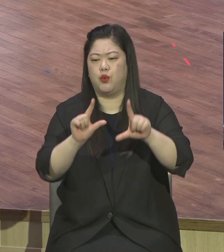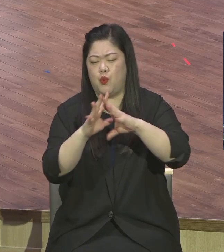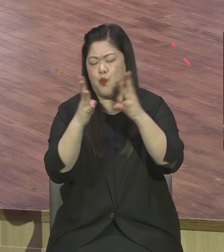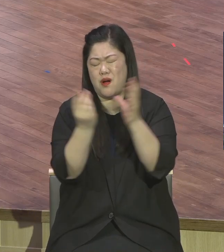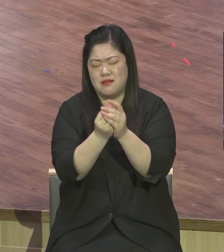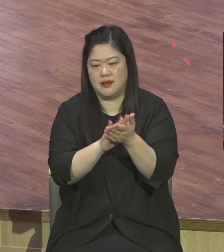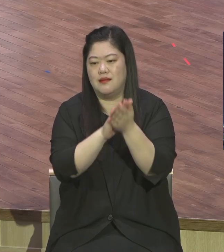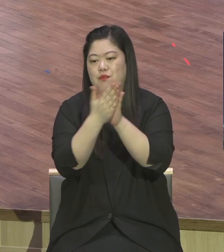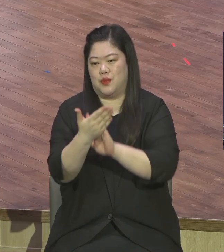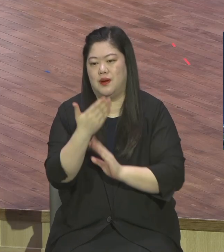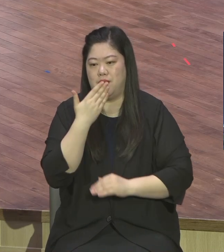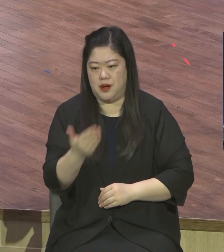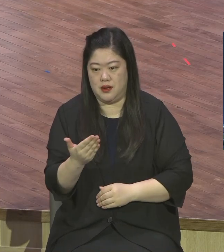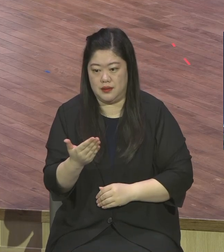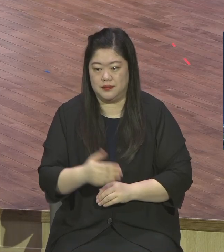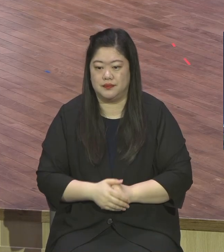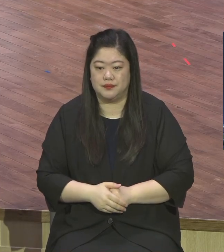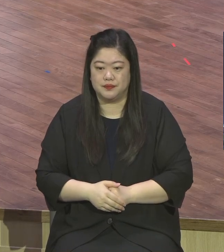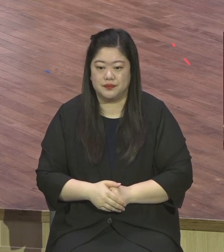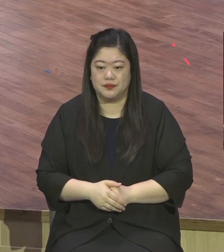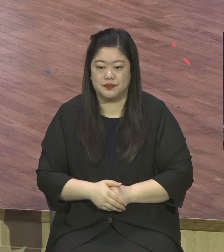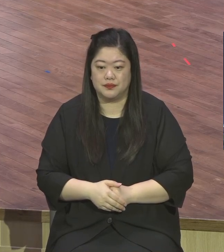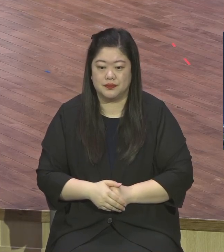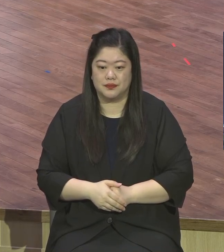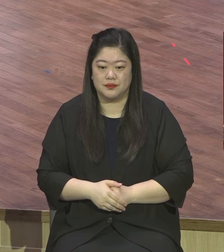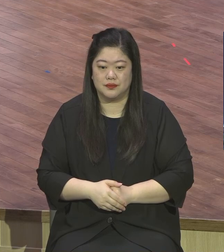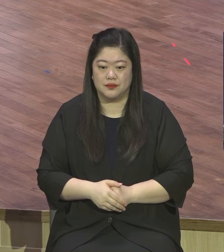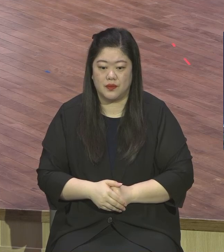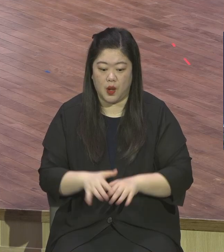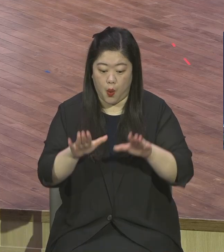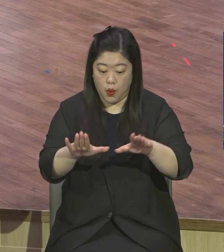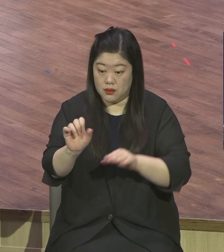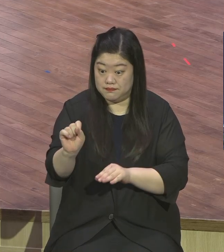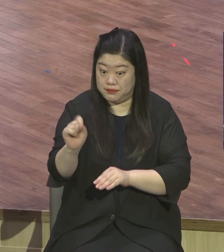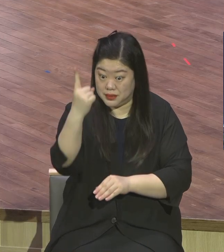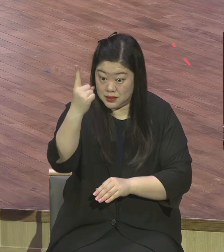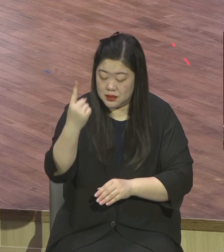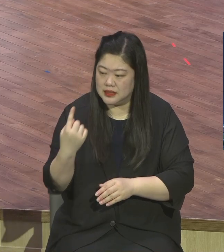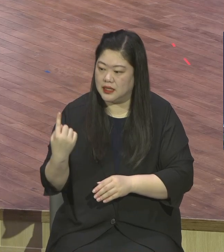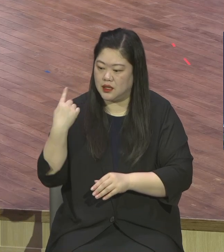완전히 새로운 삶을 살 수 있어요. 그러한 장소에 왔기 때문에